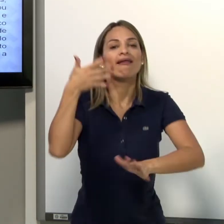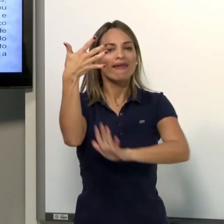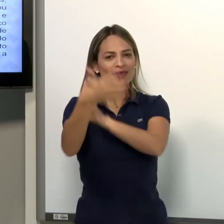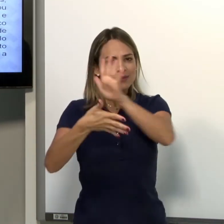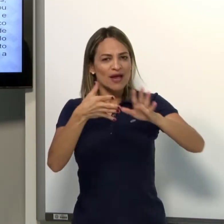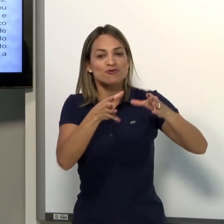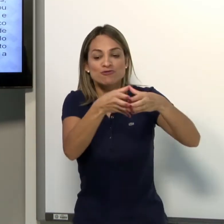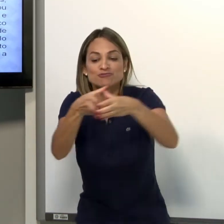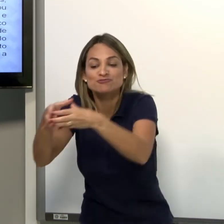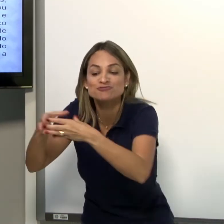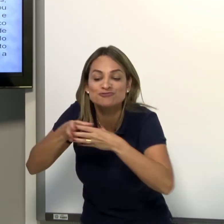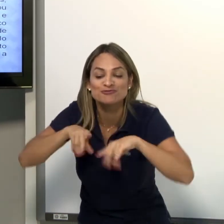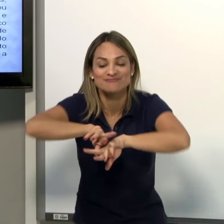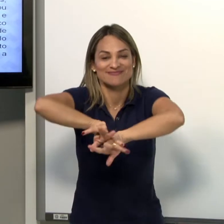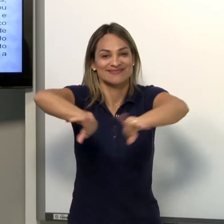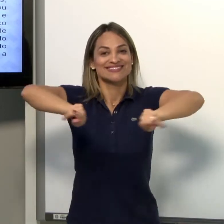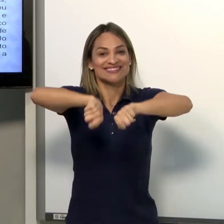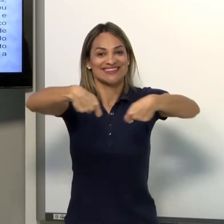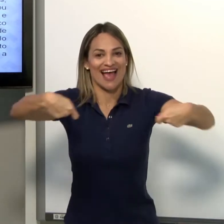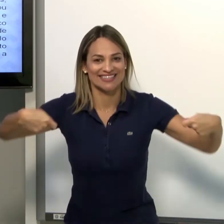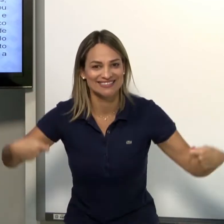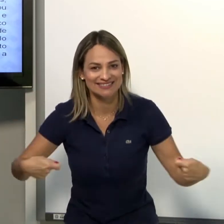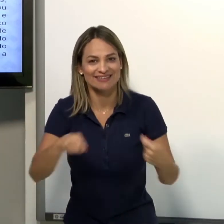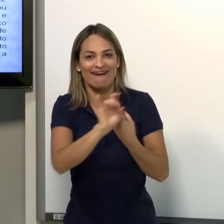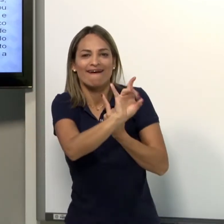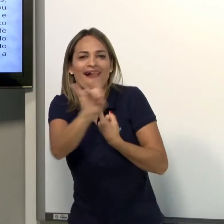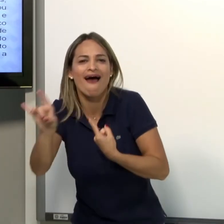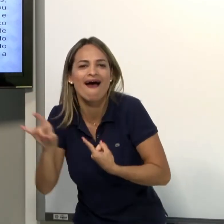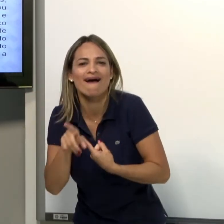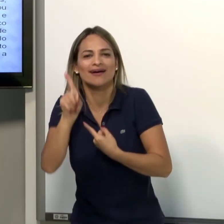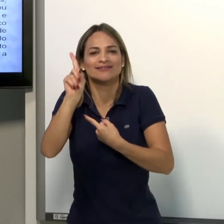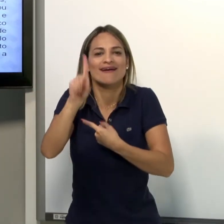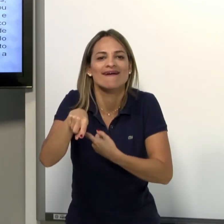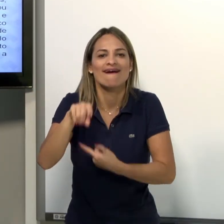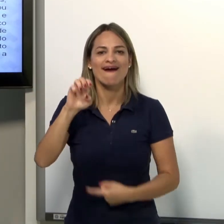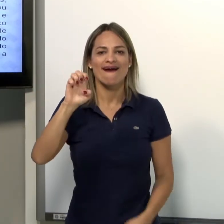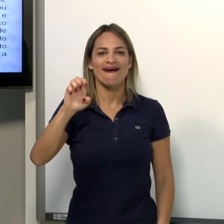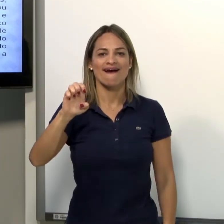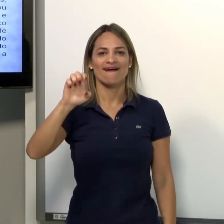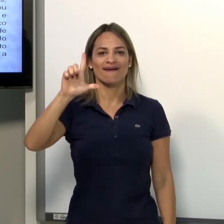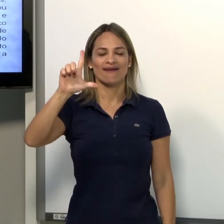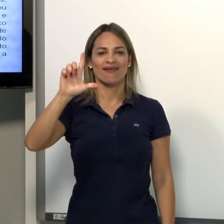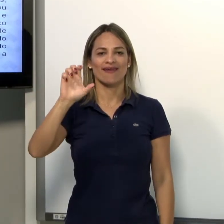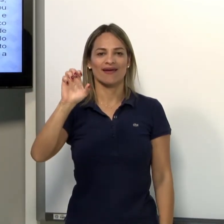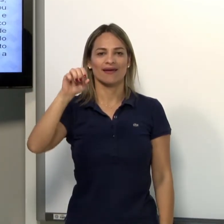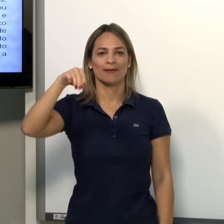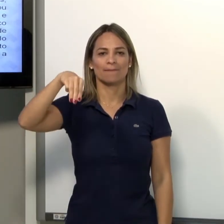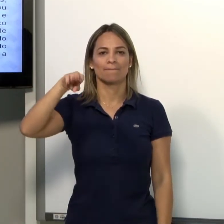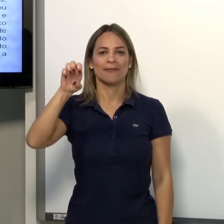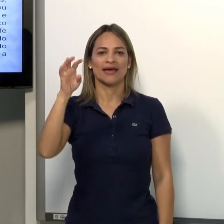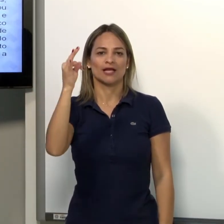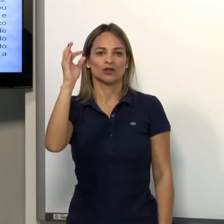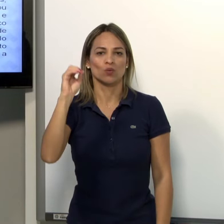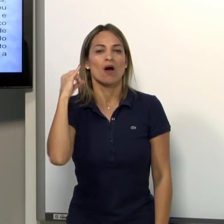E aí, por exemplo, na Libras é o que? É um conjunto de vários sinais. São elementos